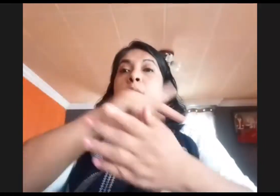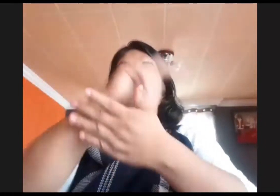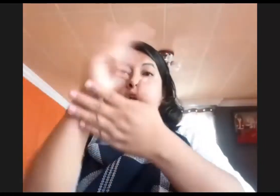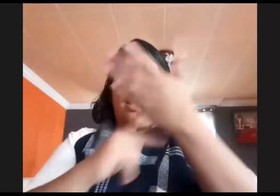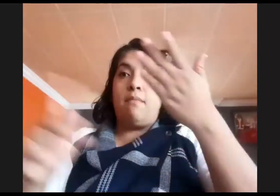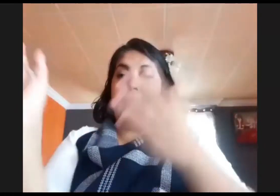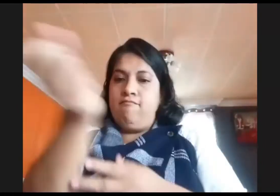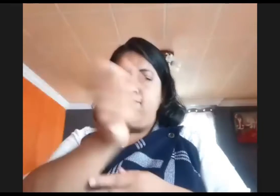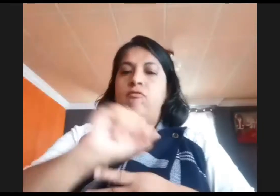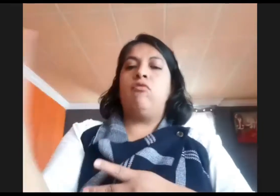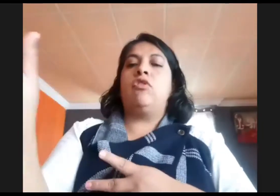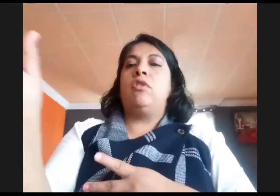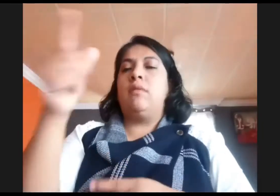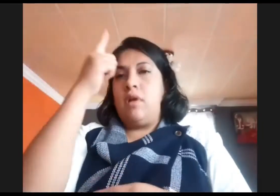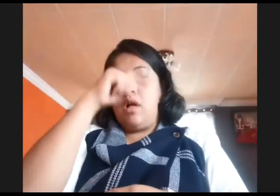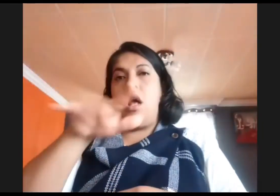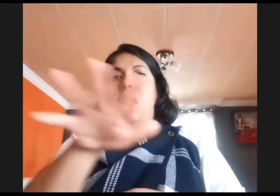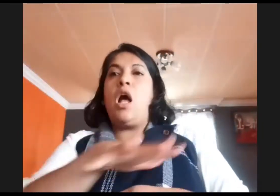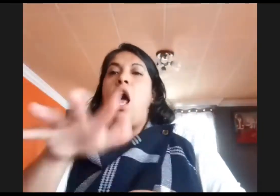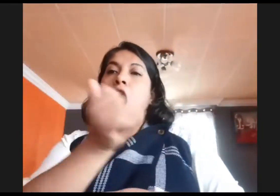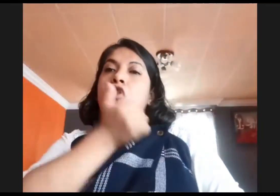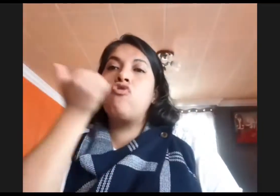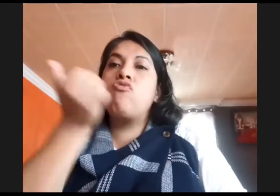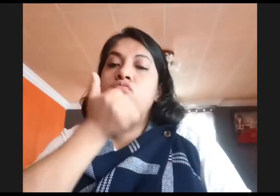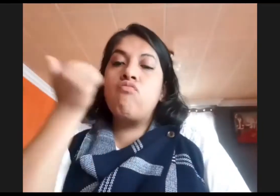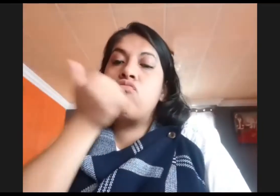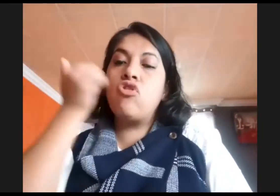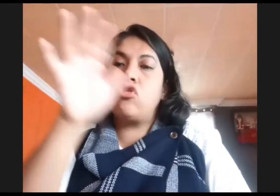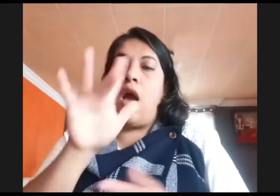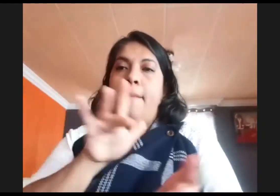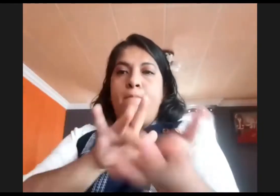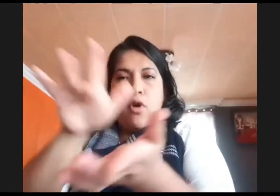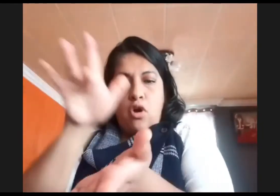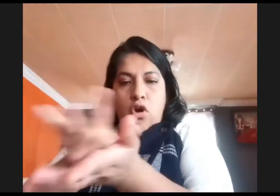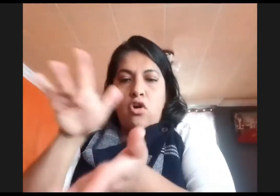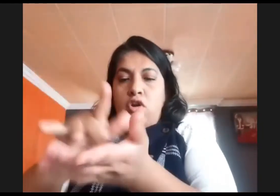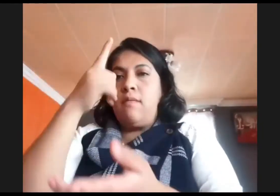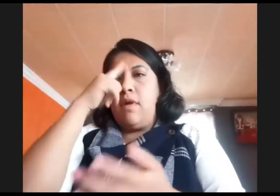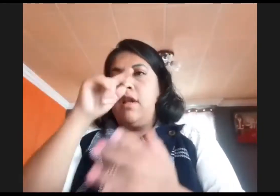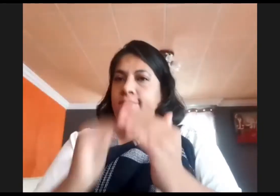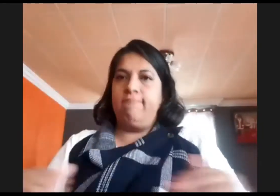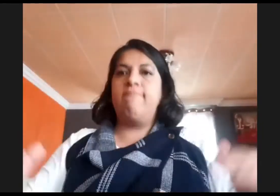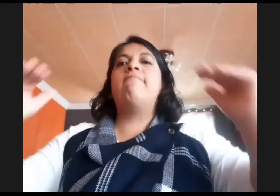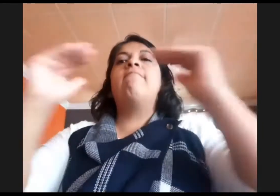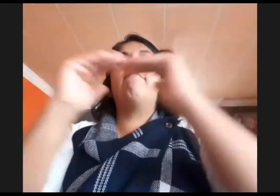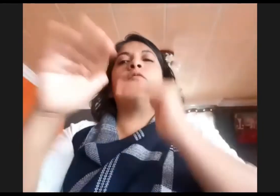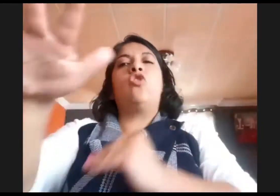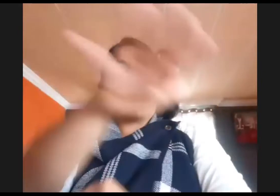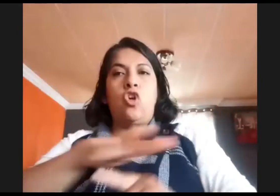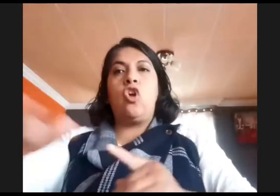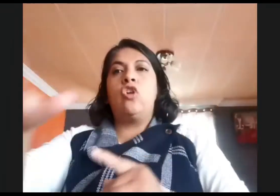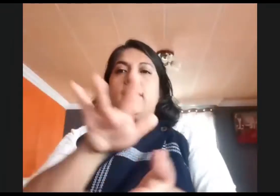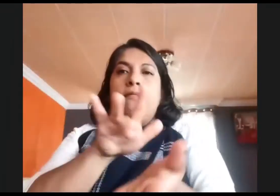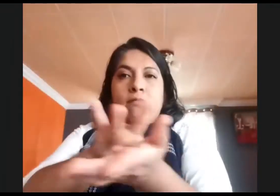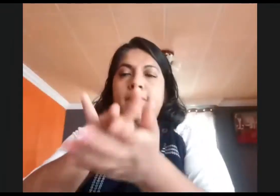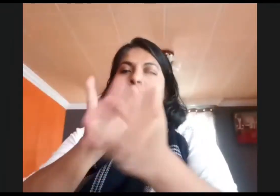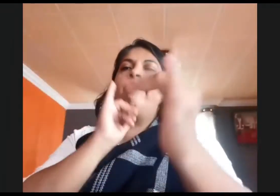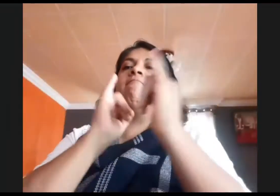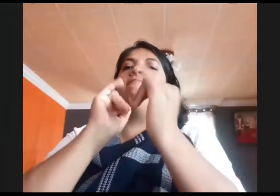educativo bilingüe para el niño sordo. En cuanto a las competencias, se pretende que el alumno pueda